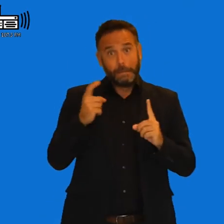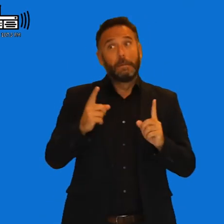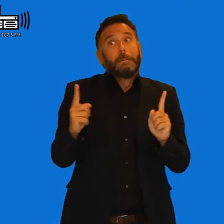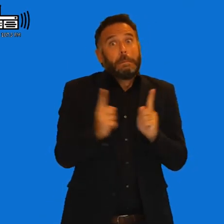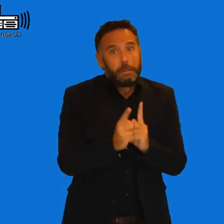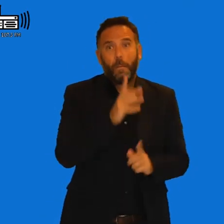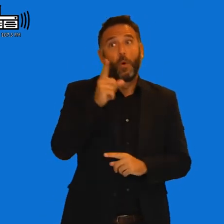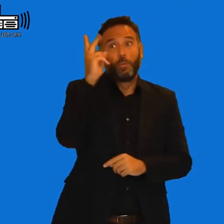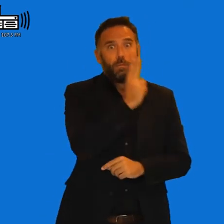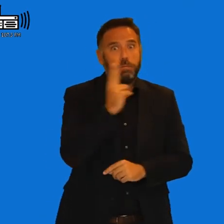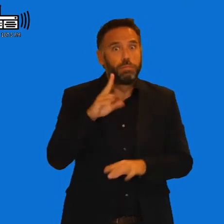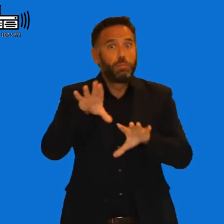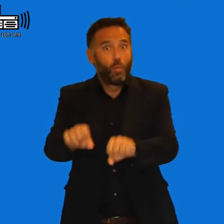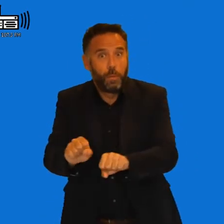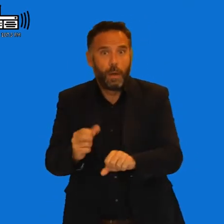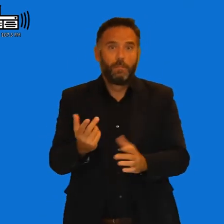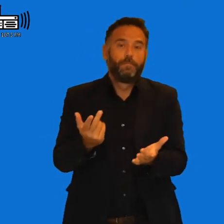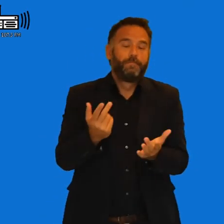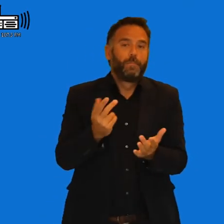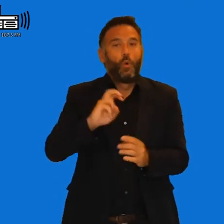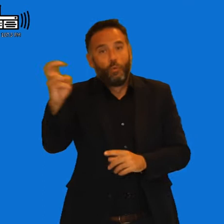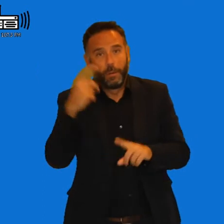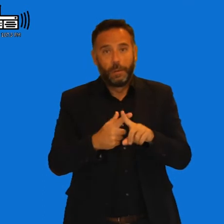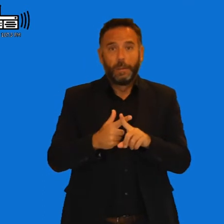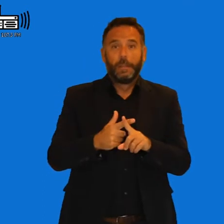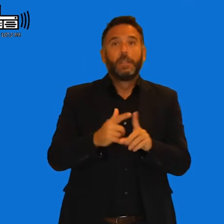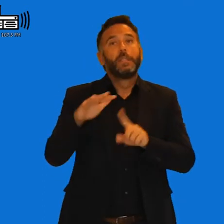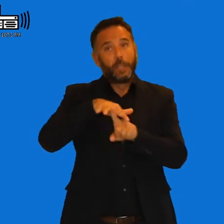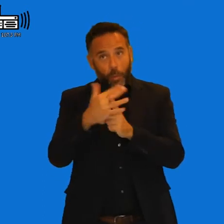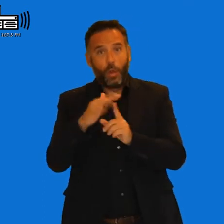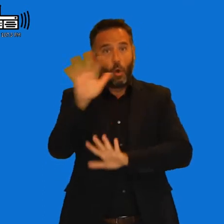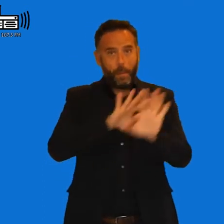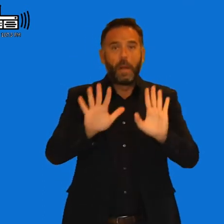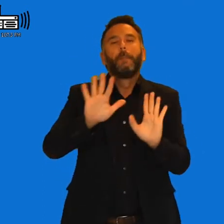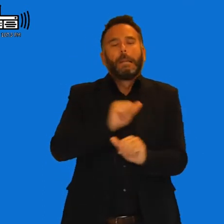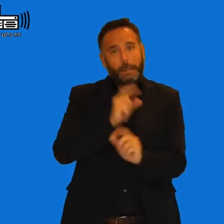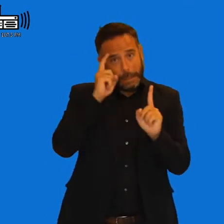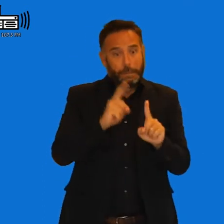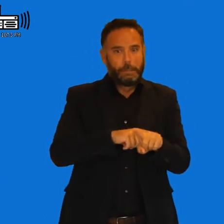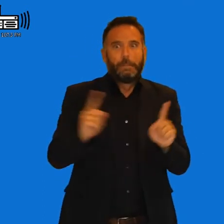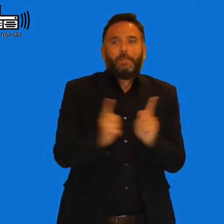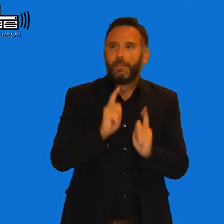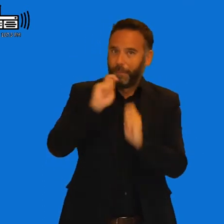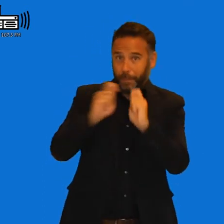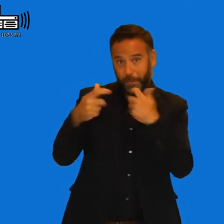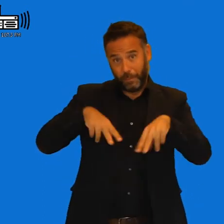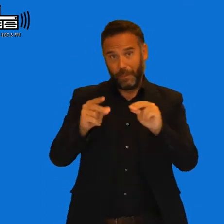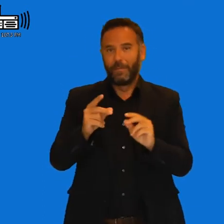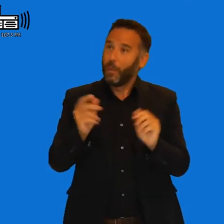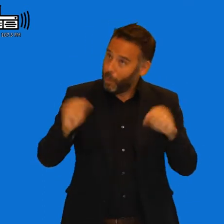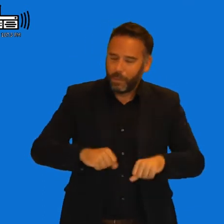te pillamos en un momento en un momento así complicadillo pero bueno esperamos ser breve bueno para empezar